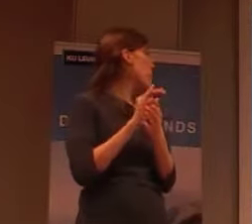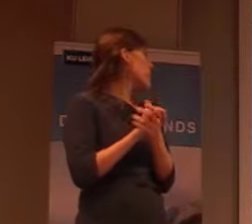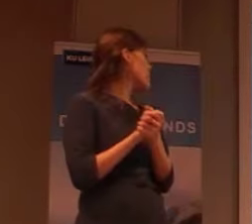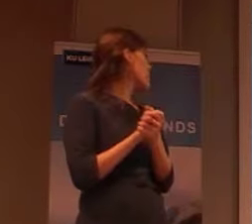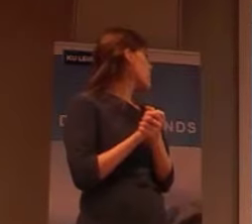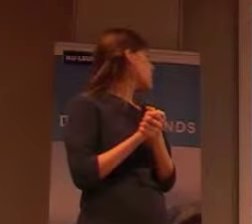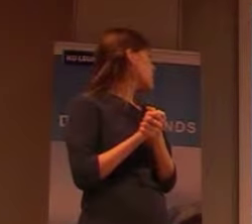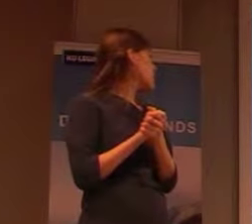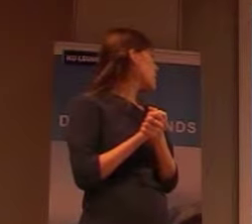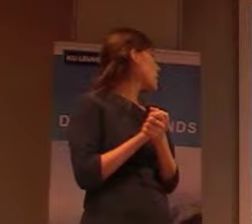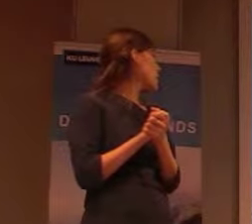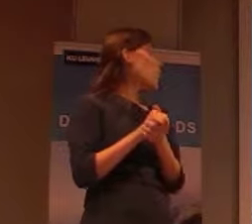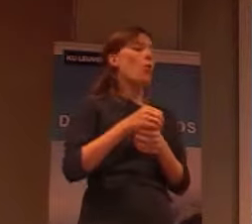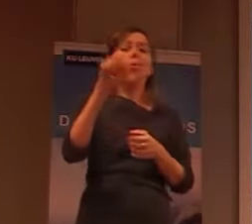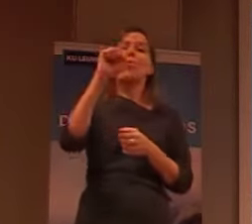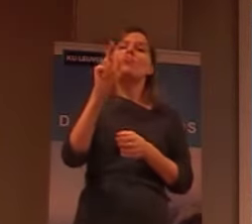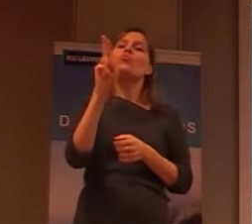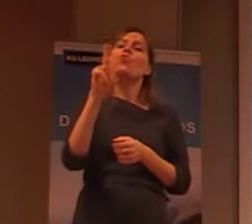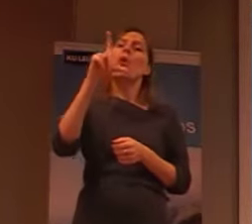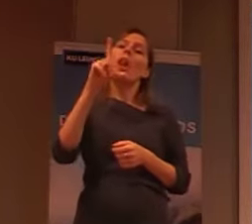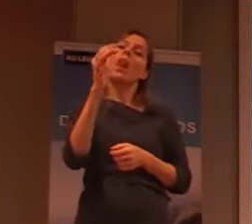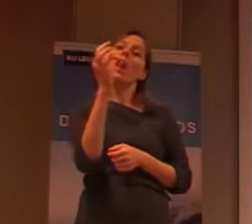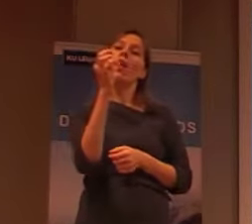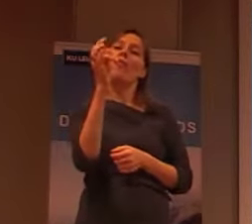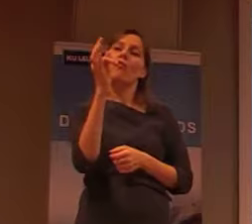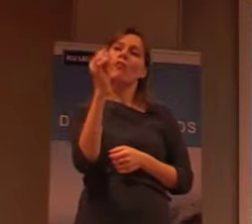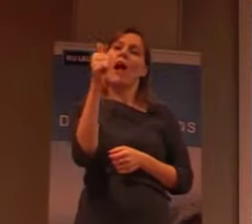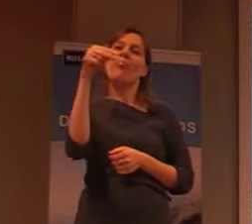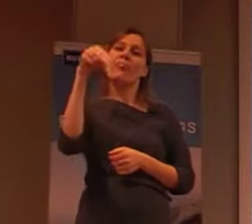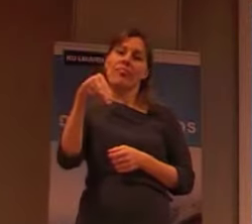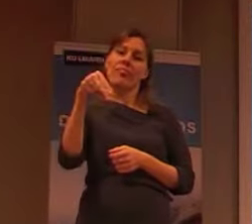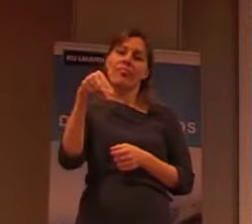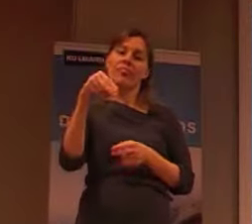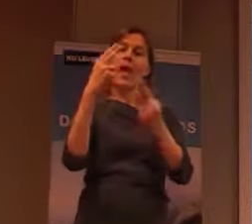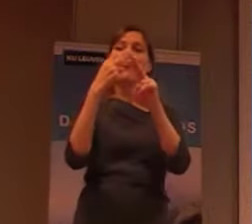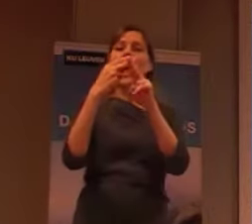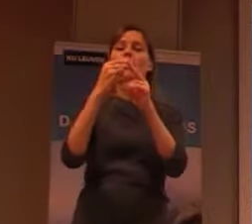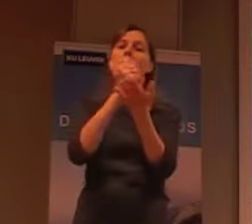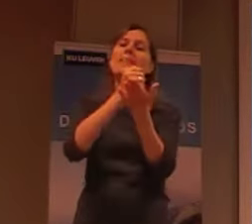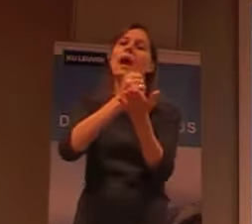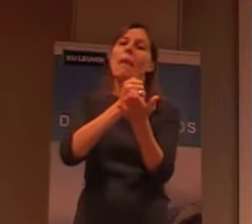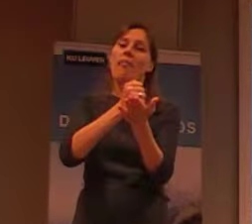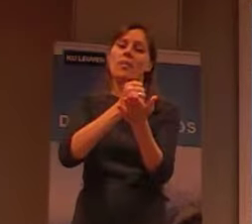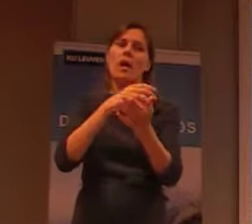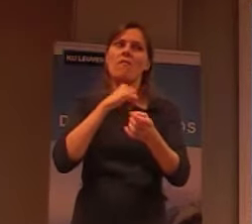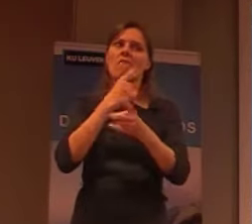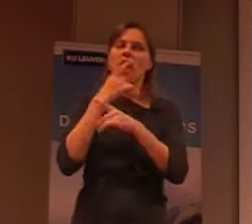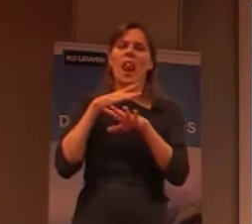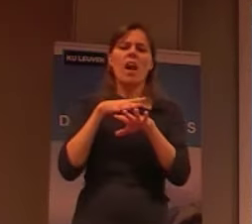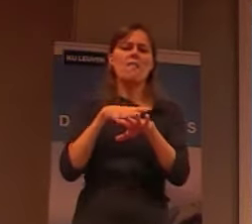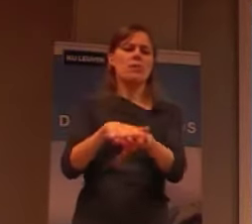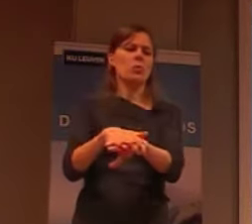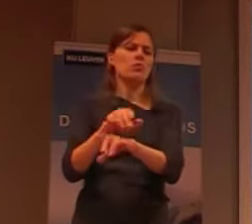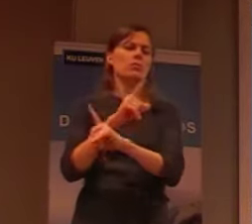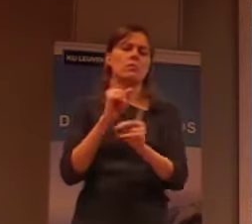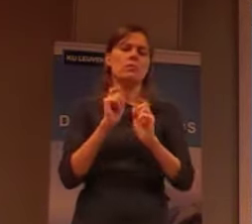Dus je kan eigenlijk stellen dat de ziekte nooit echt goed gekend is geworden. Ik kom er straks ook wel even